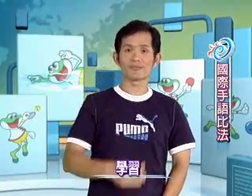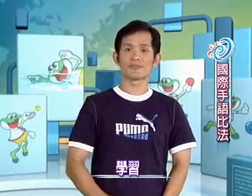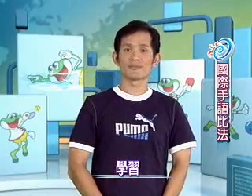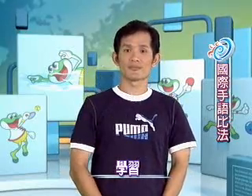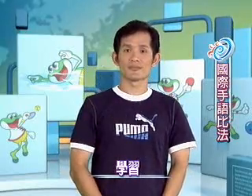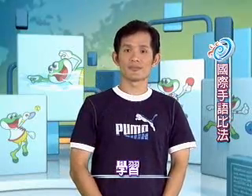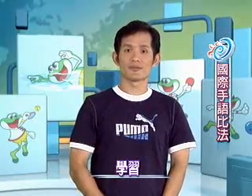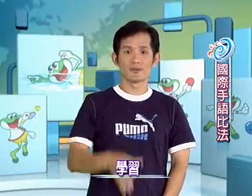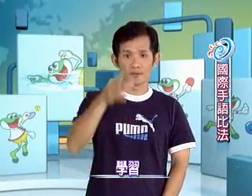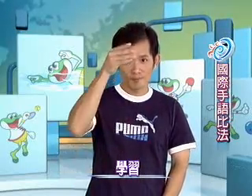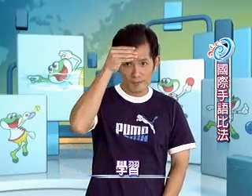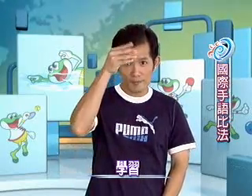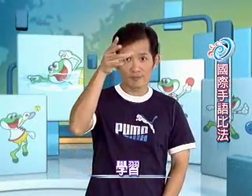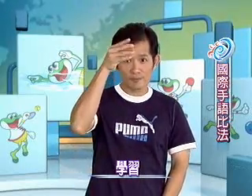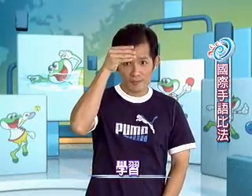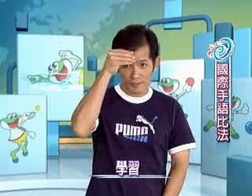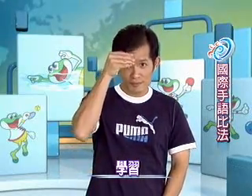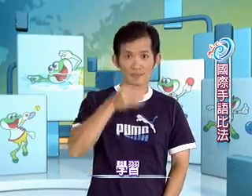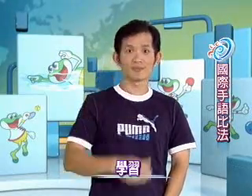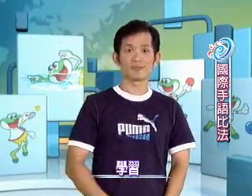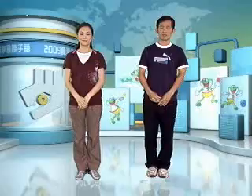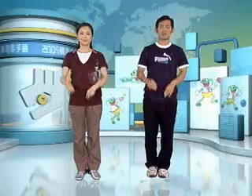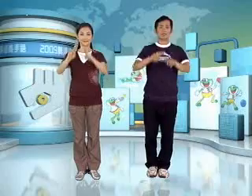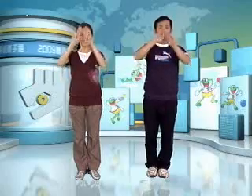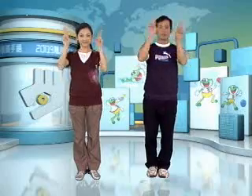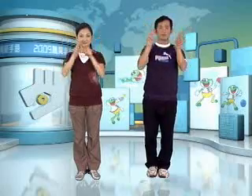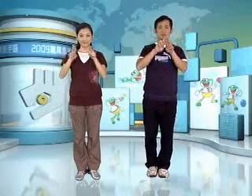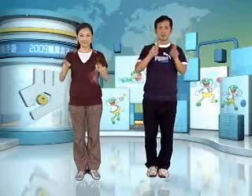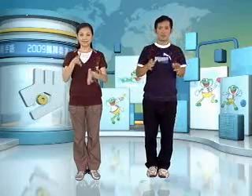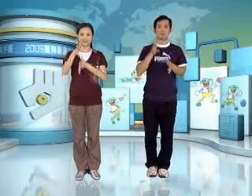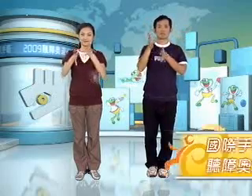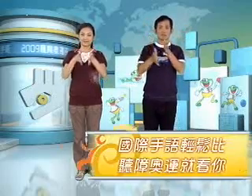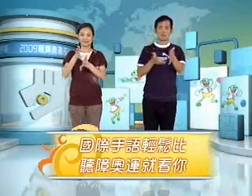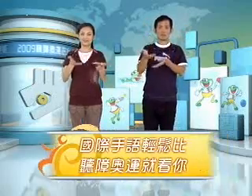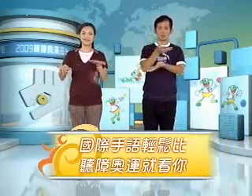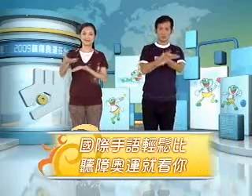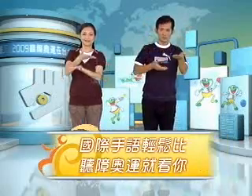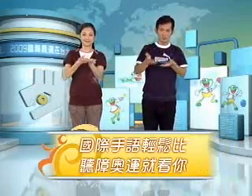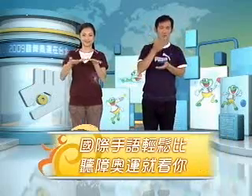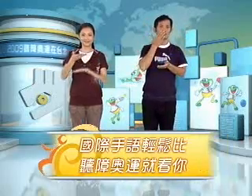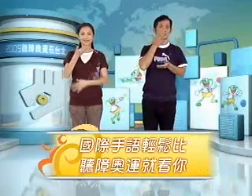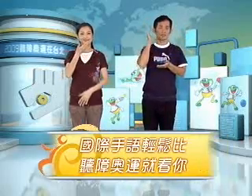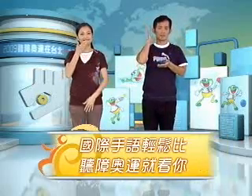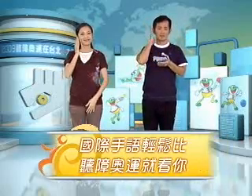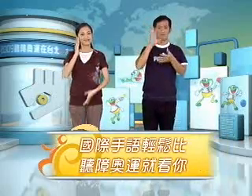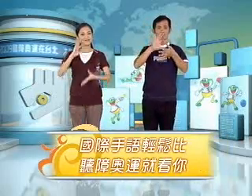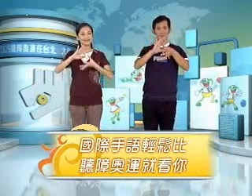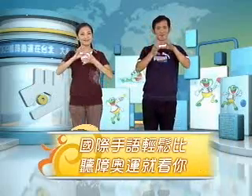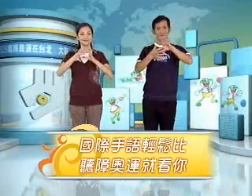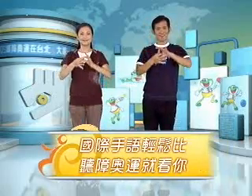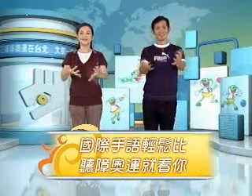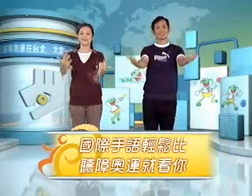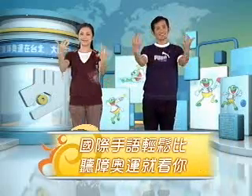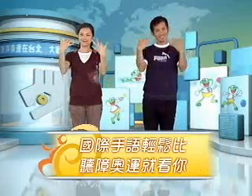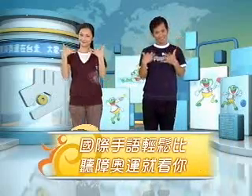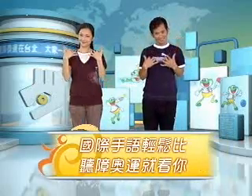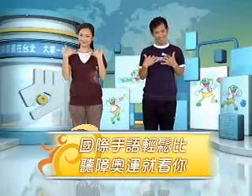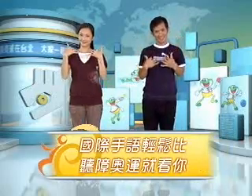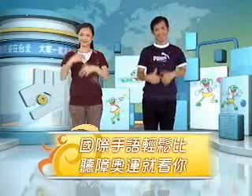学习学习国际手语轻松笔听着奥运就看